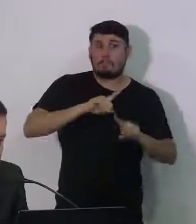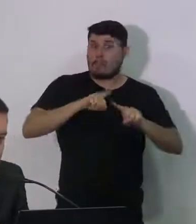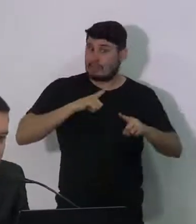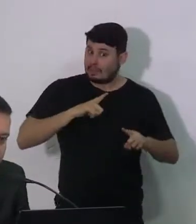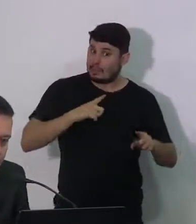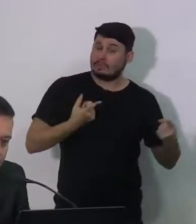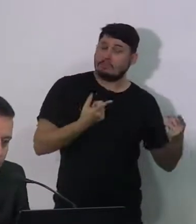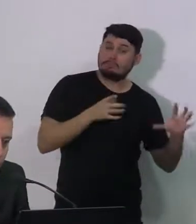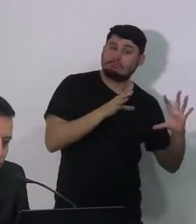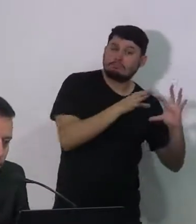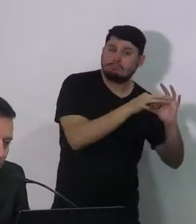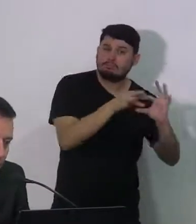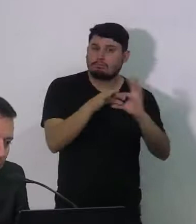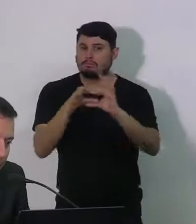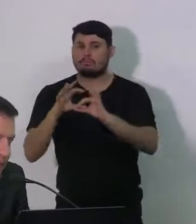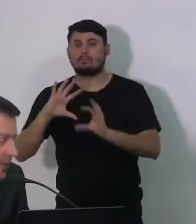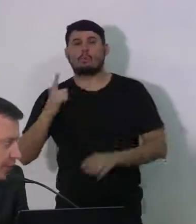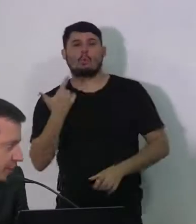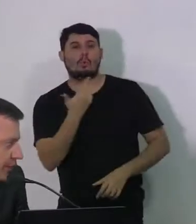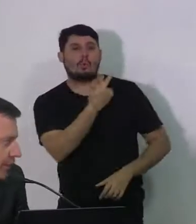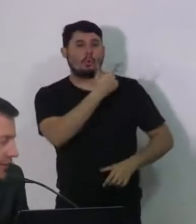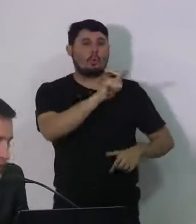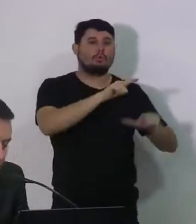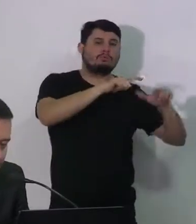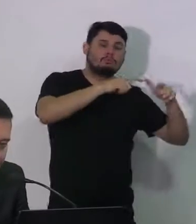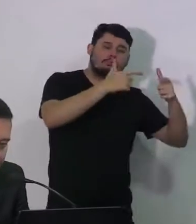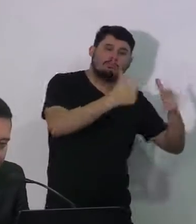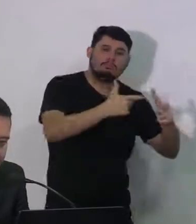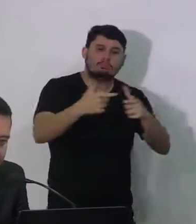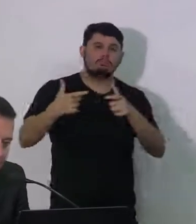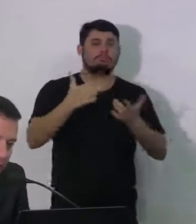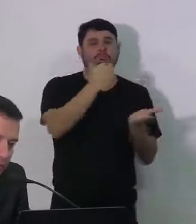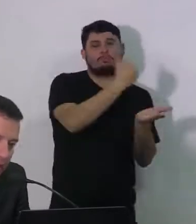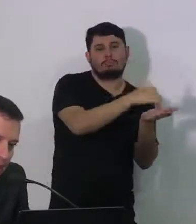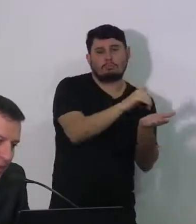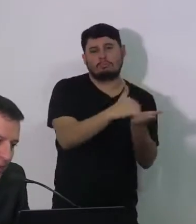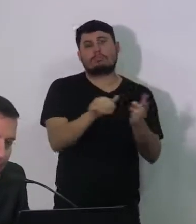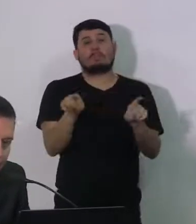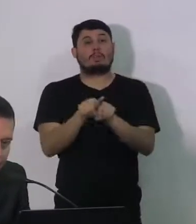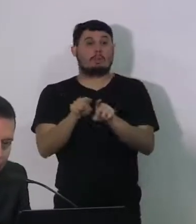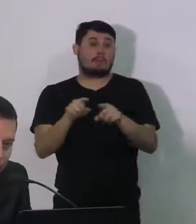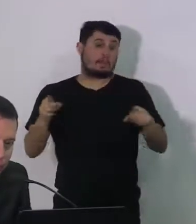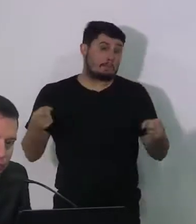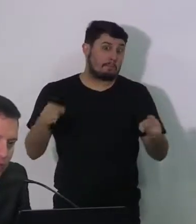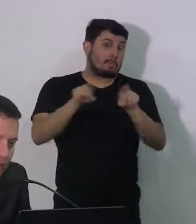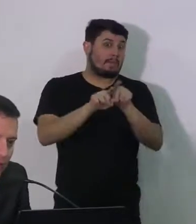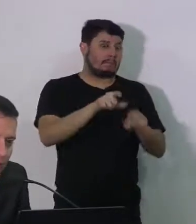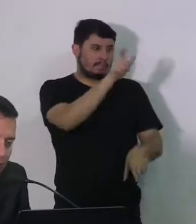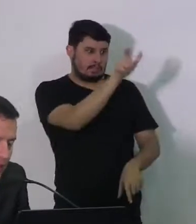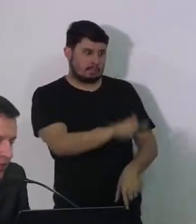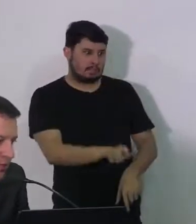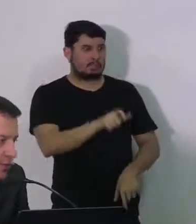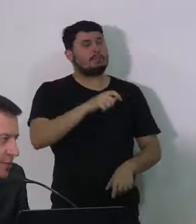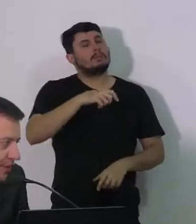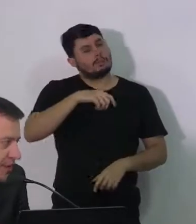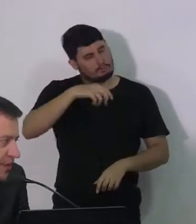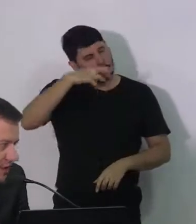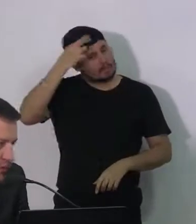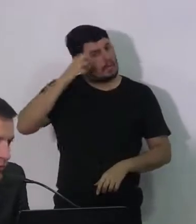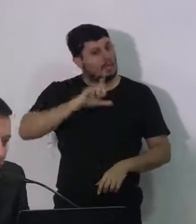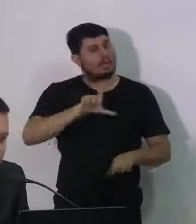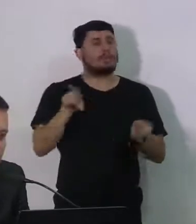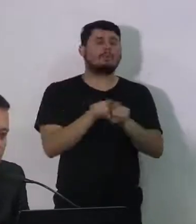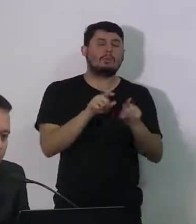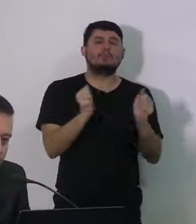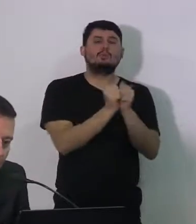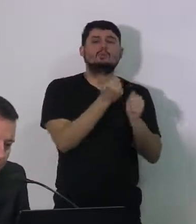secretarias, tem tido uma parceria muito grande, tanto da prefeita como dos secretários, em relação às medidas